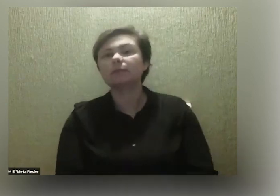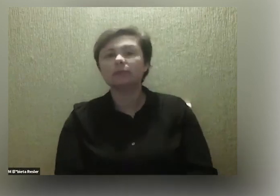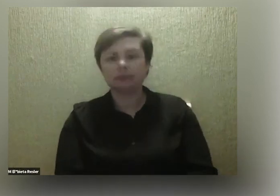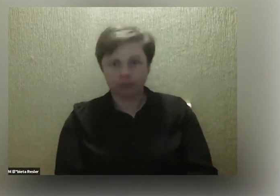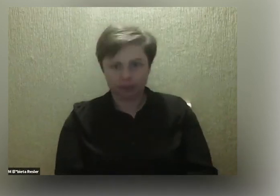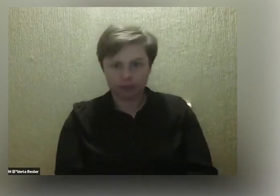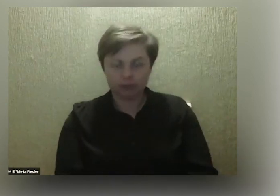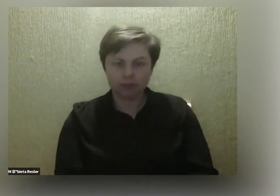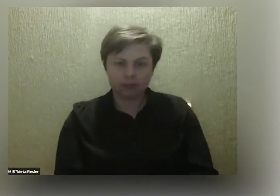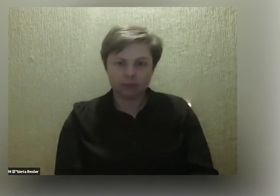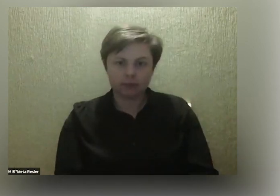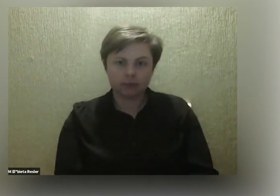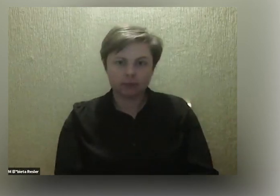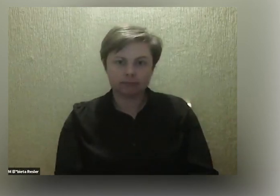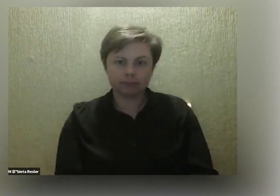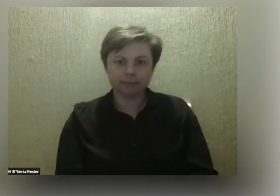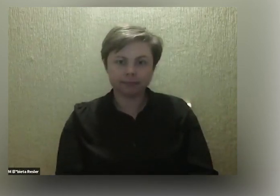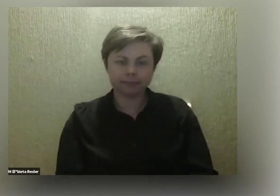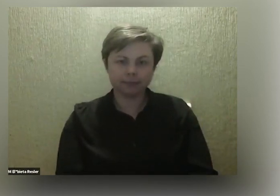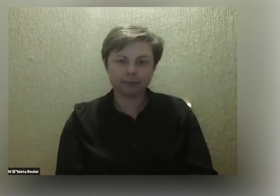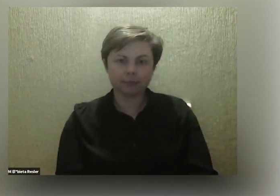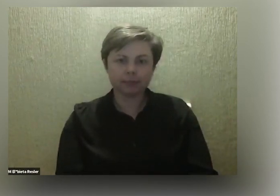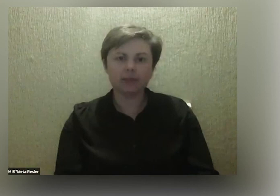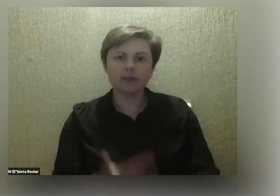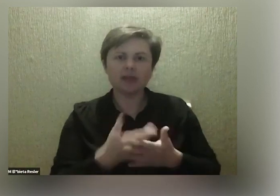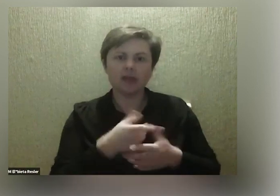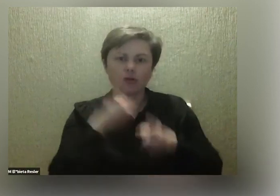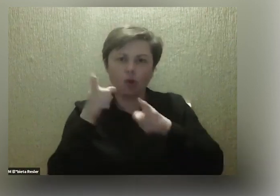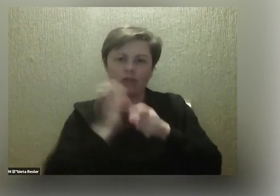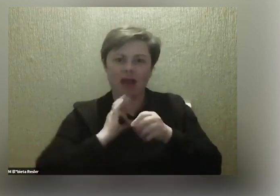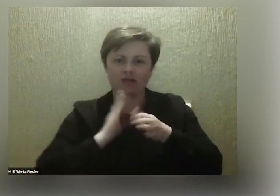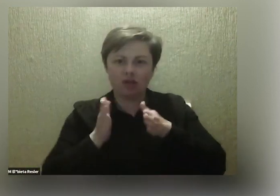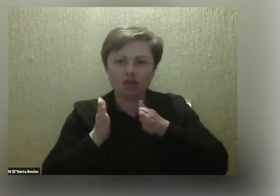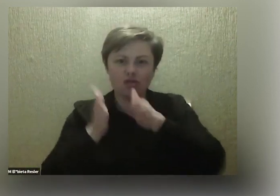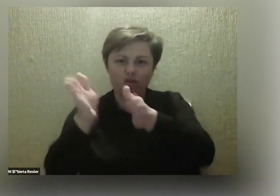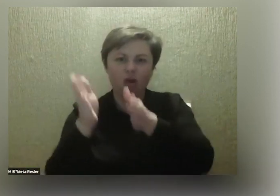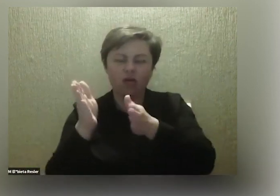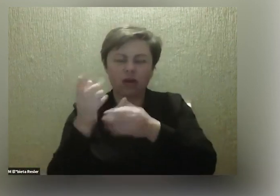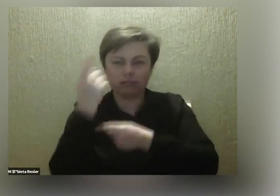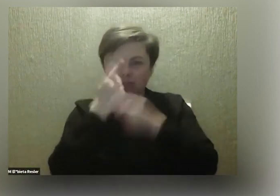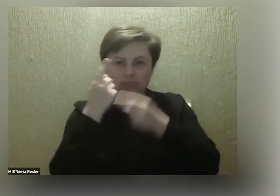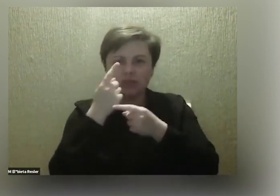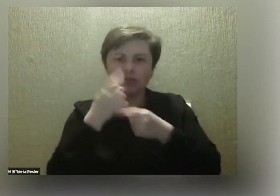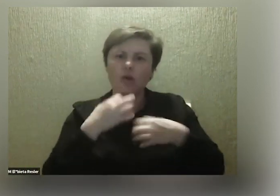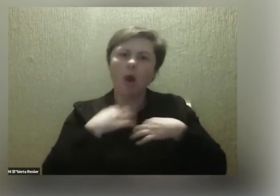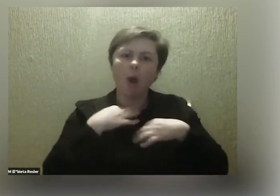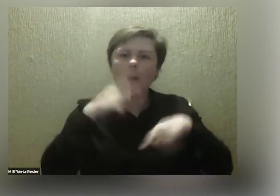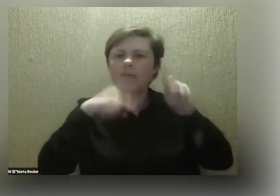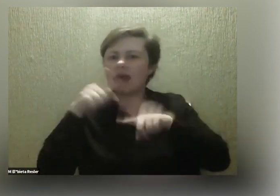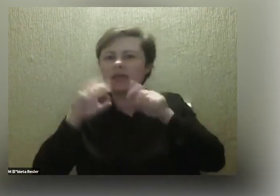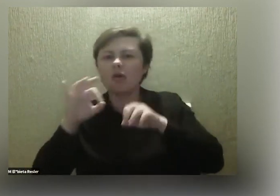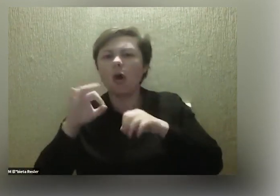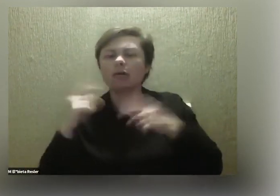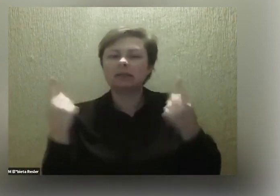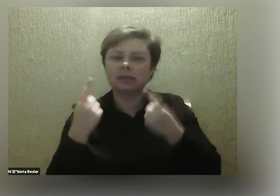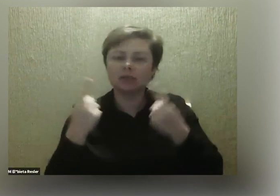No, tak w tą stronę bym chyba szedł. Wydaje mi się, że niezależnie od okoliczności to jest